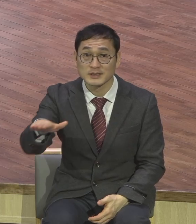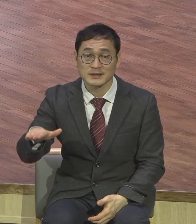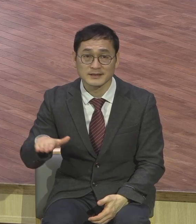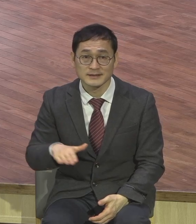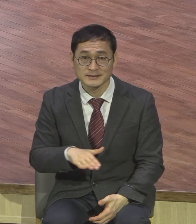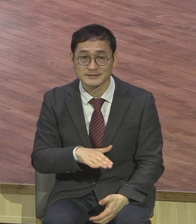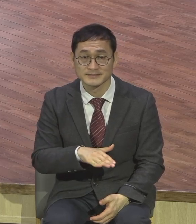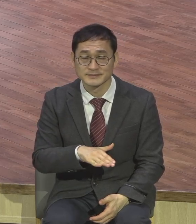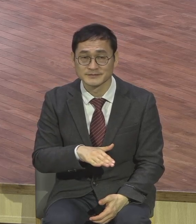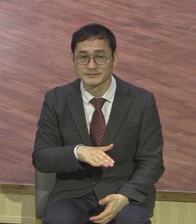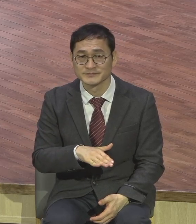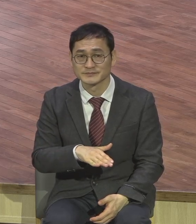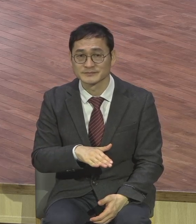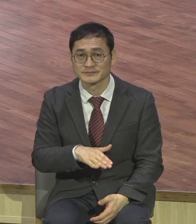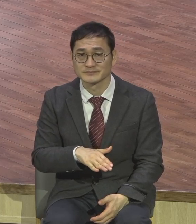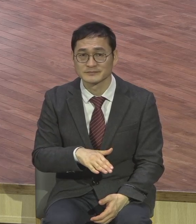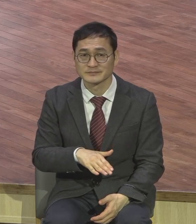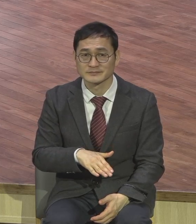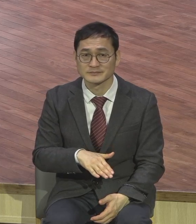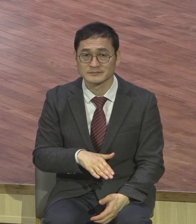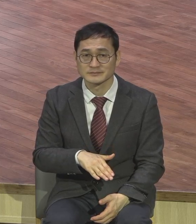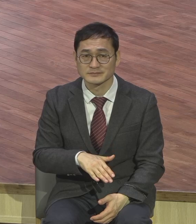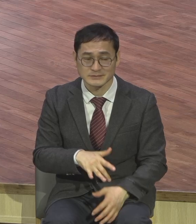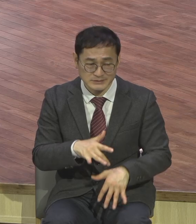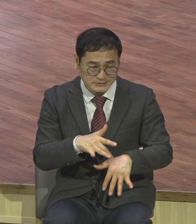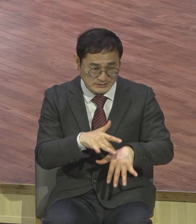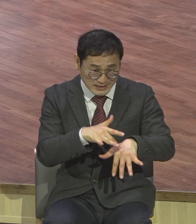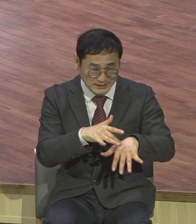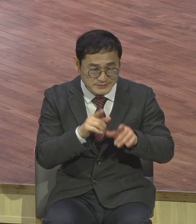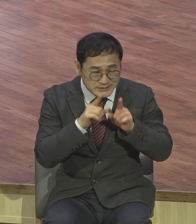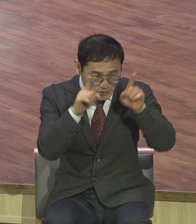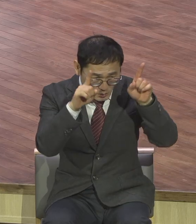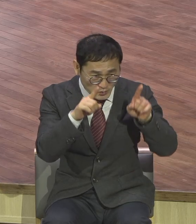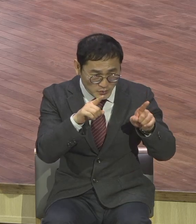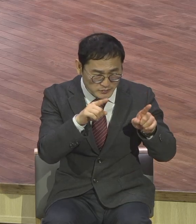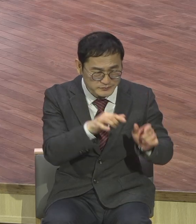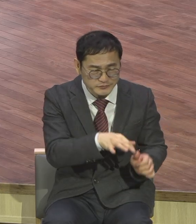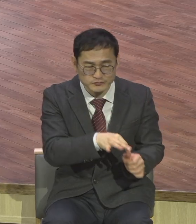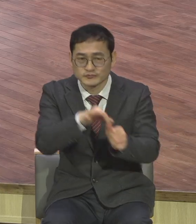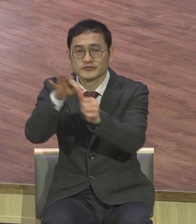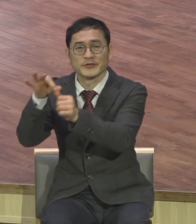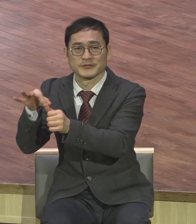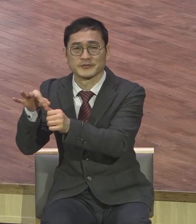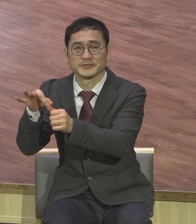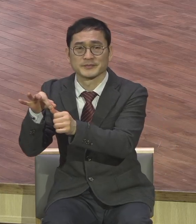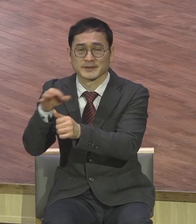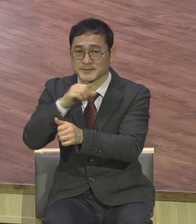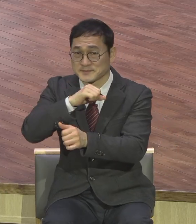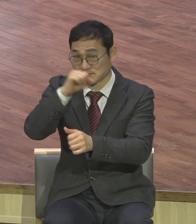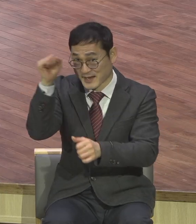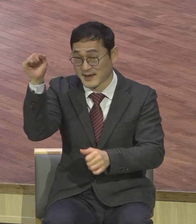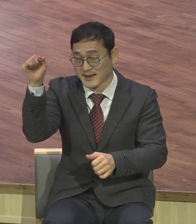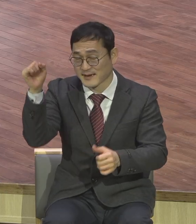자유함을 얻은 존재입니다 사도 바울은 로마서 8장 1절 2절에 이 사실을 강조합니다 그러므로